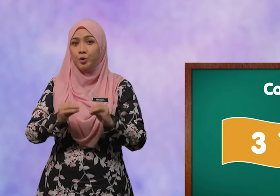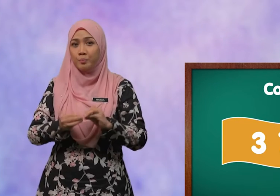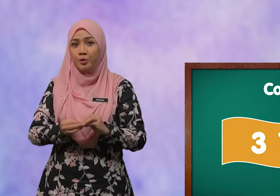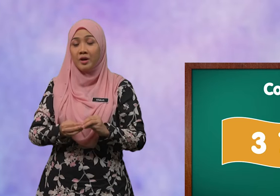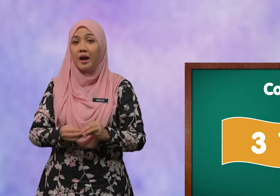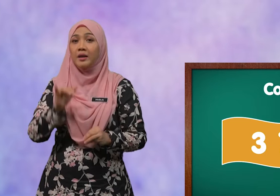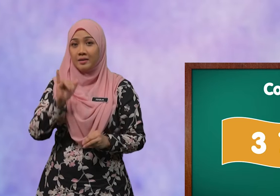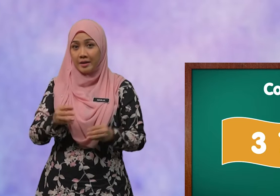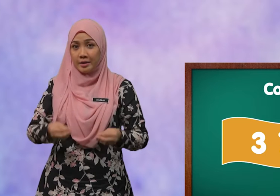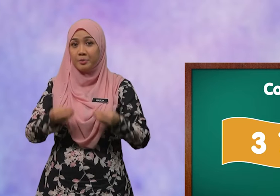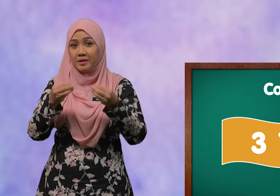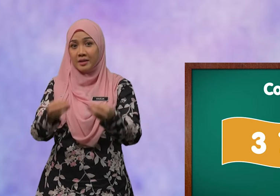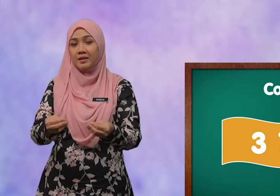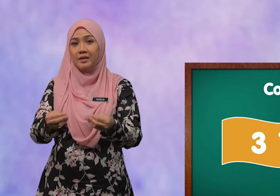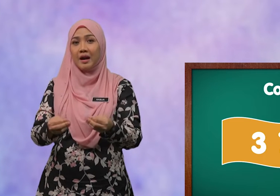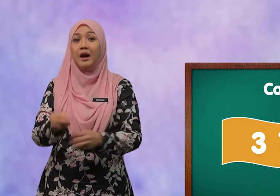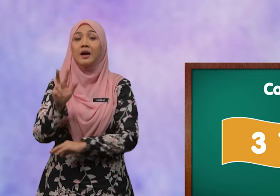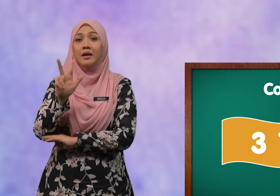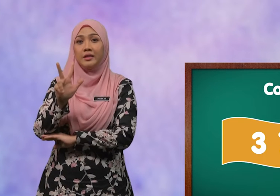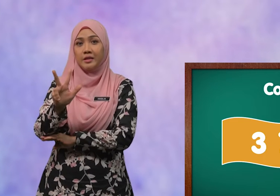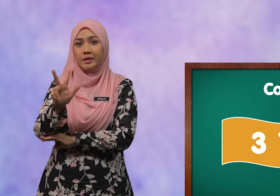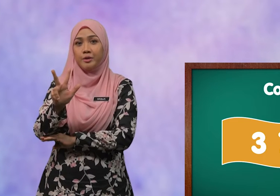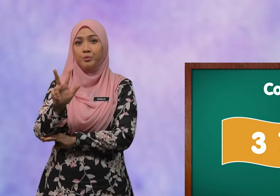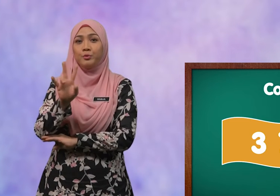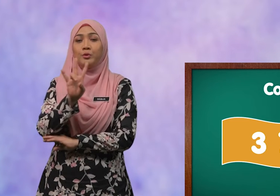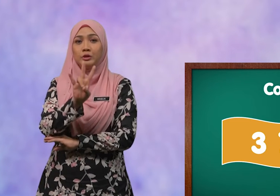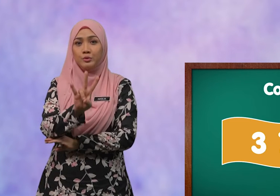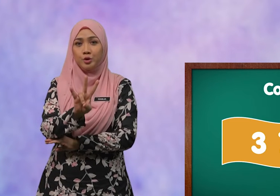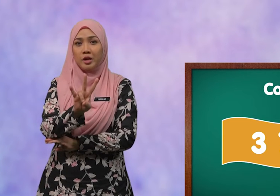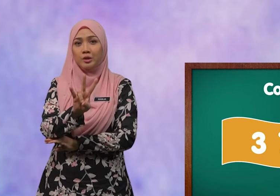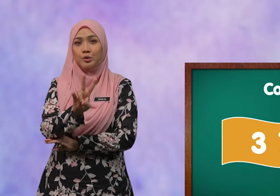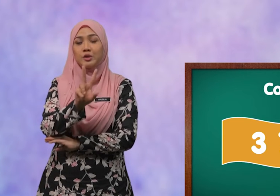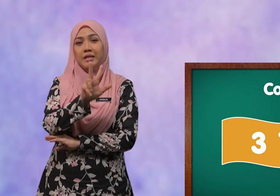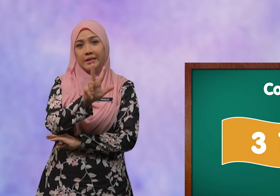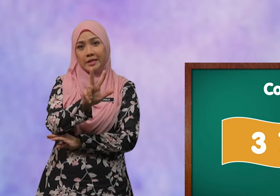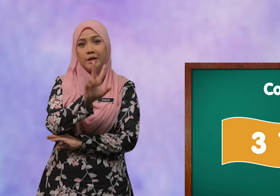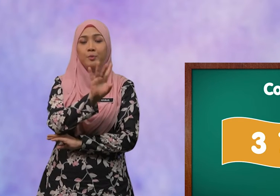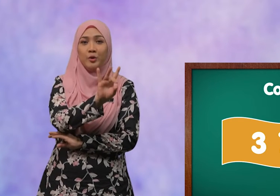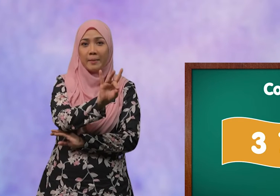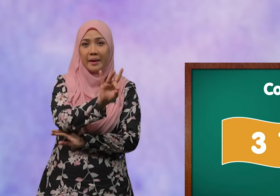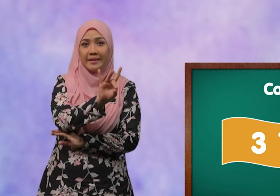Nombor yang diberi ialah tiga ribu tujuh ratus tiga puluh lapan.